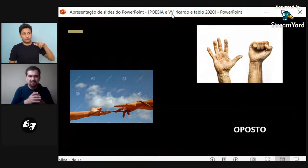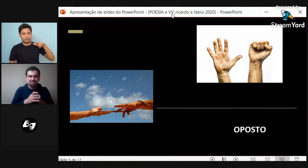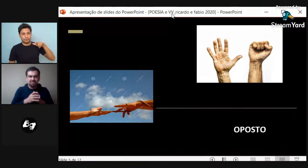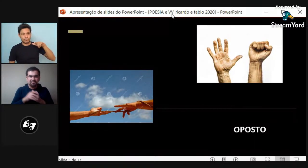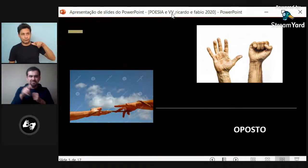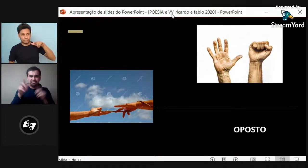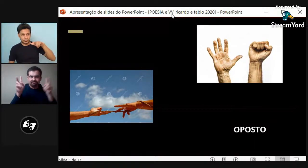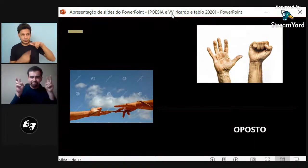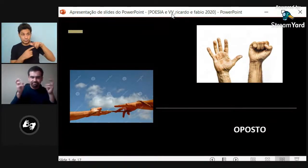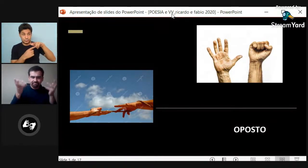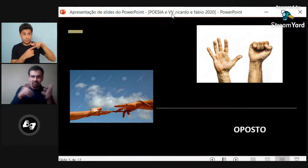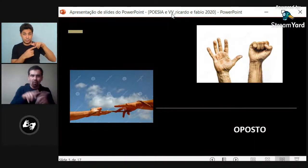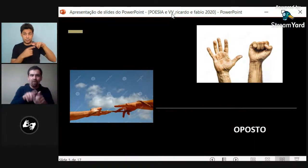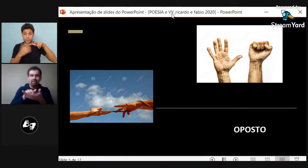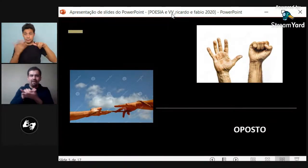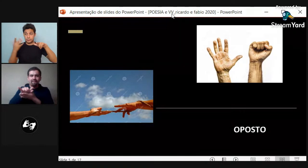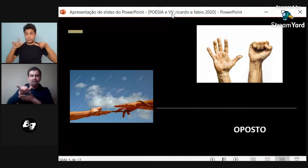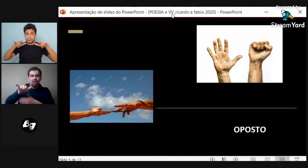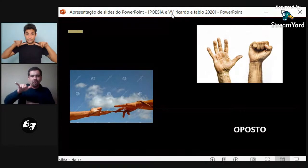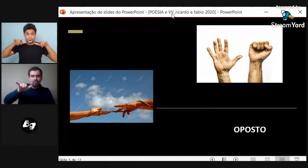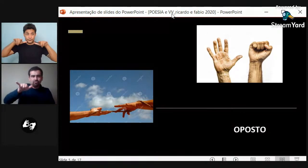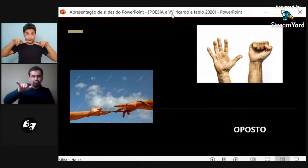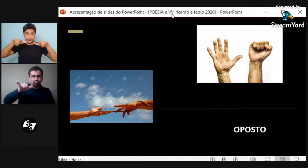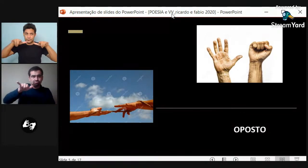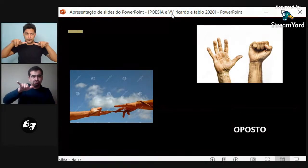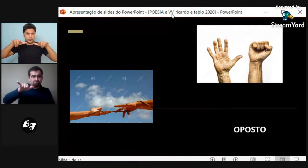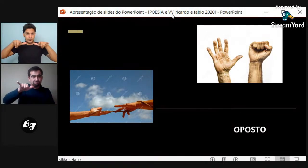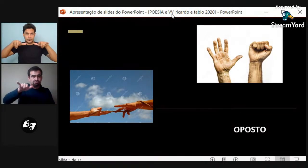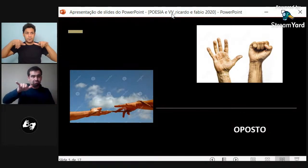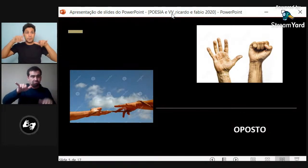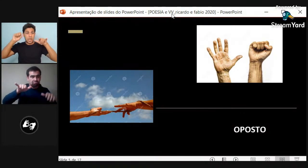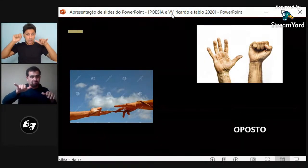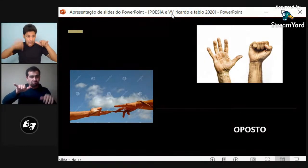Esto igual es como al avión.